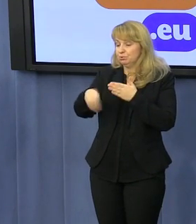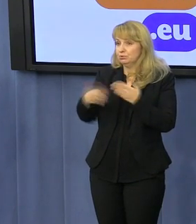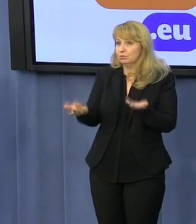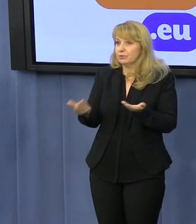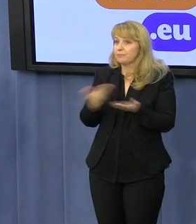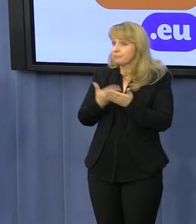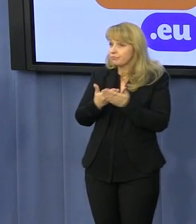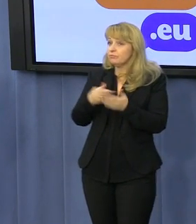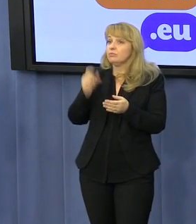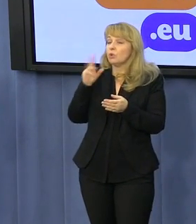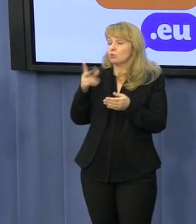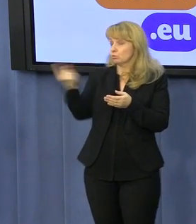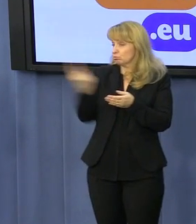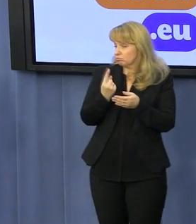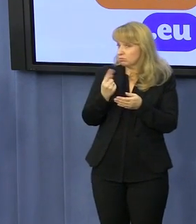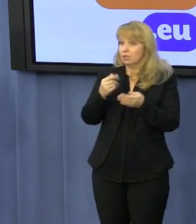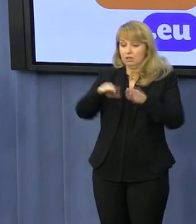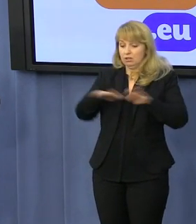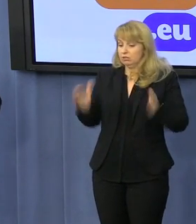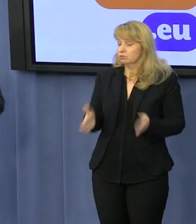momencie pokerzysta, który przychodzi do stolika,